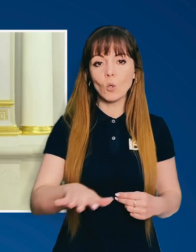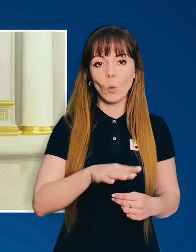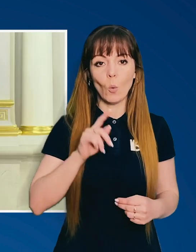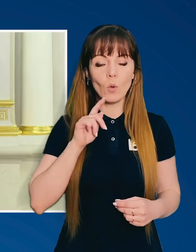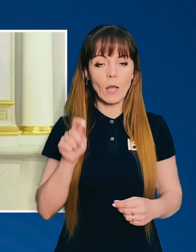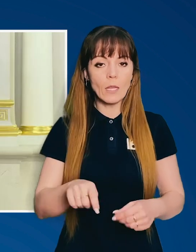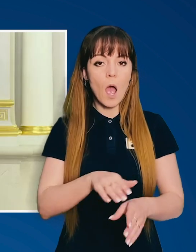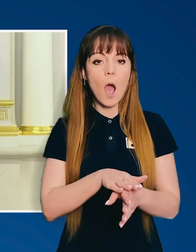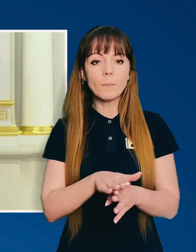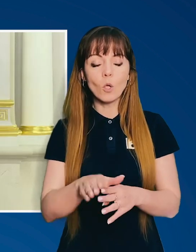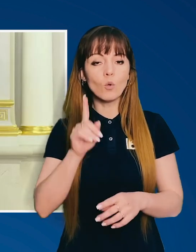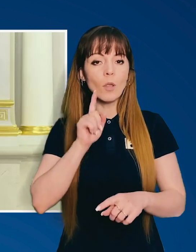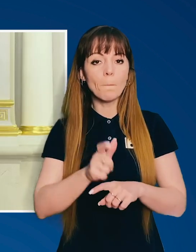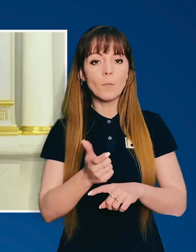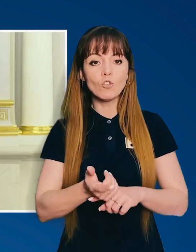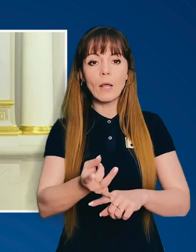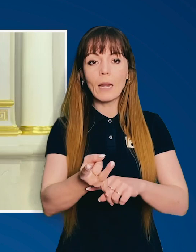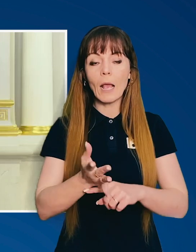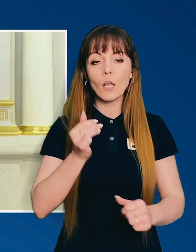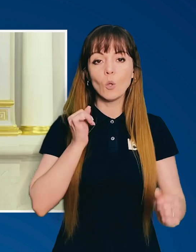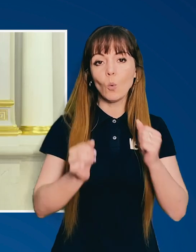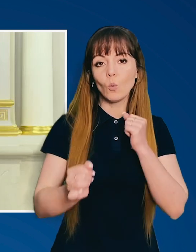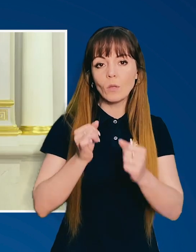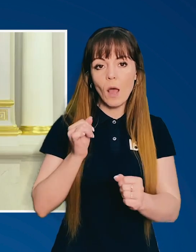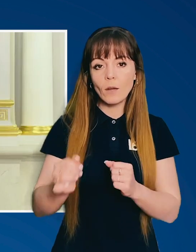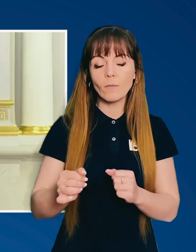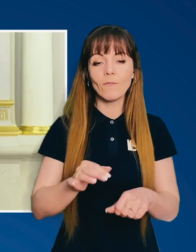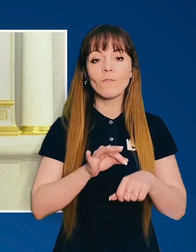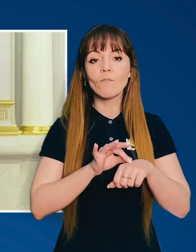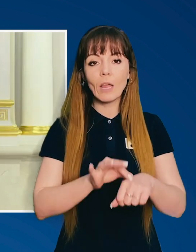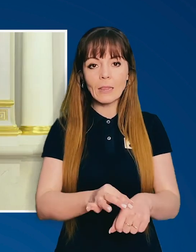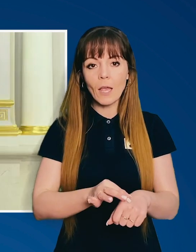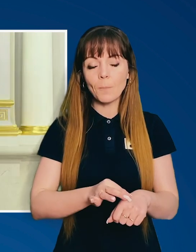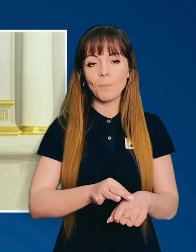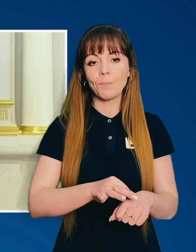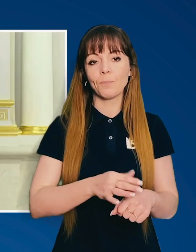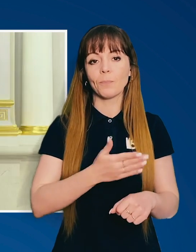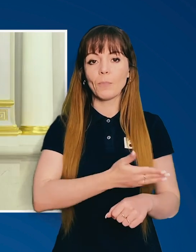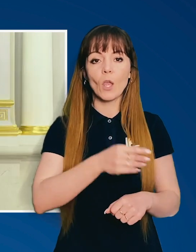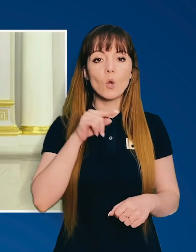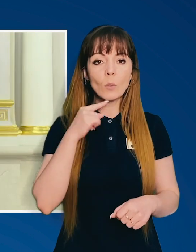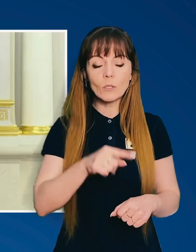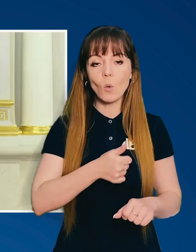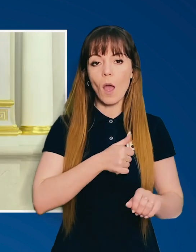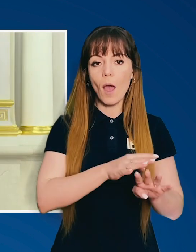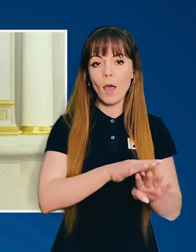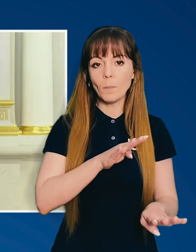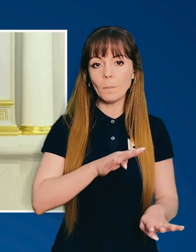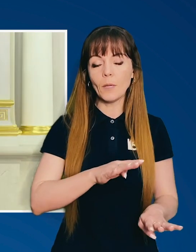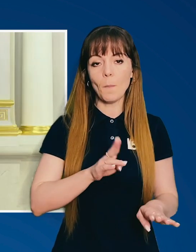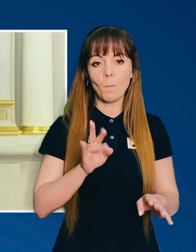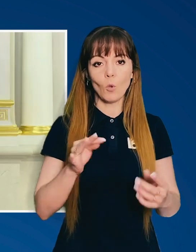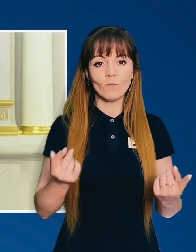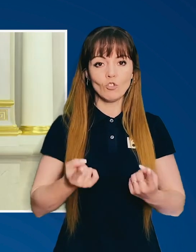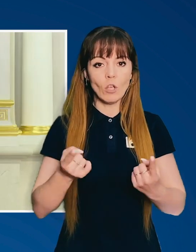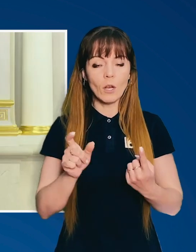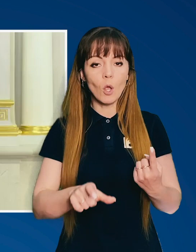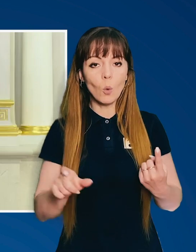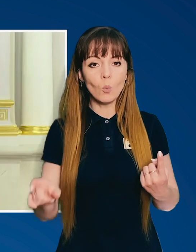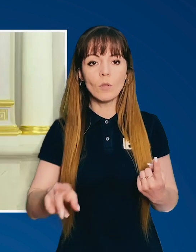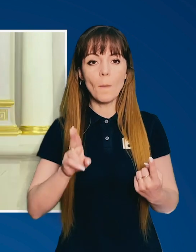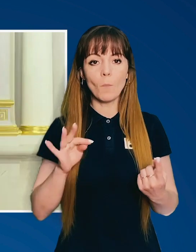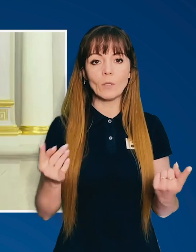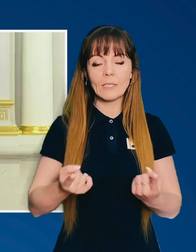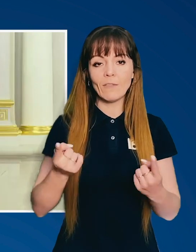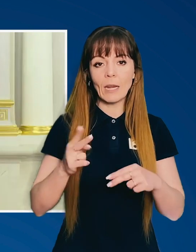для всієї території України. Абсолютна більшість ракетних ударів і ведеться російська армія по